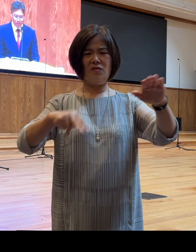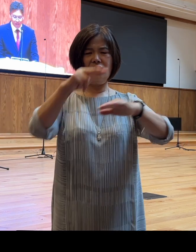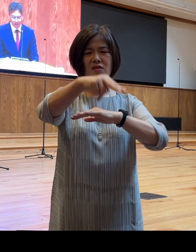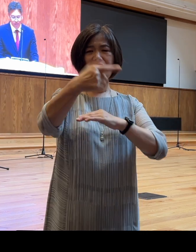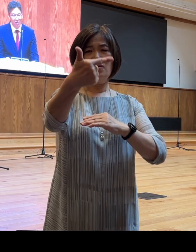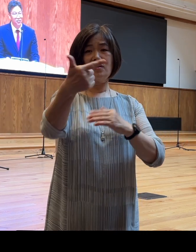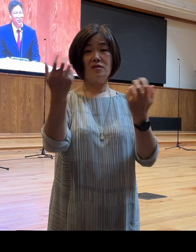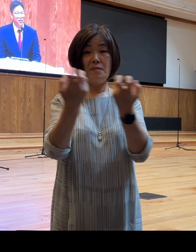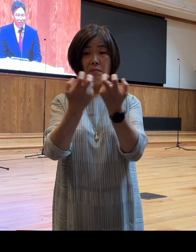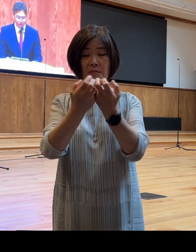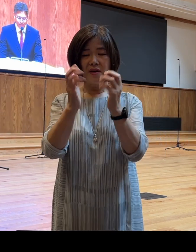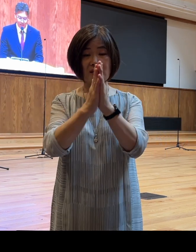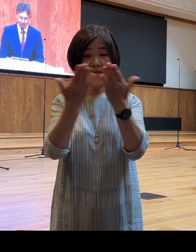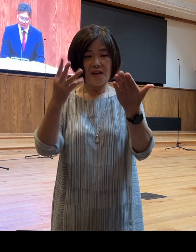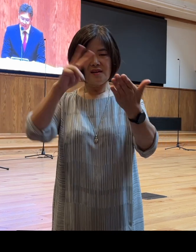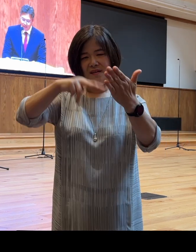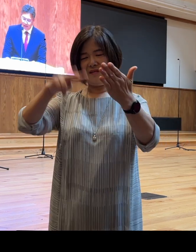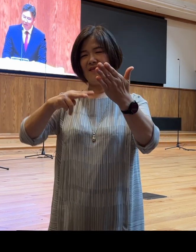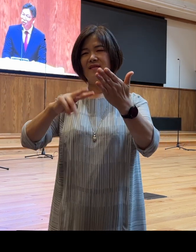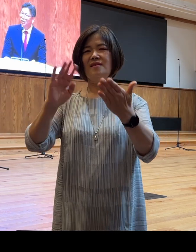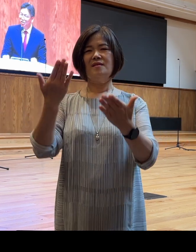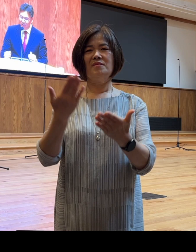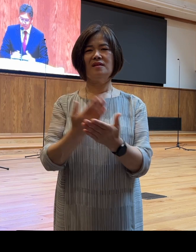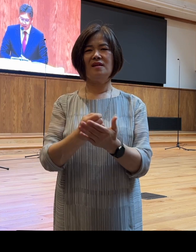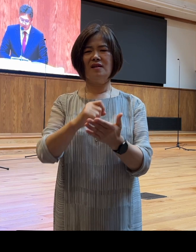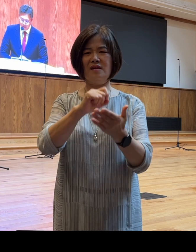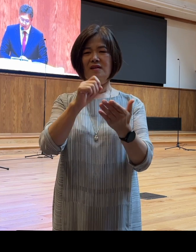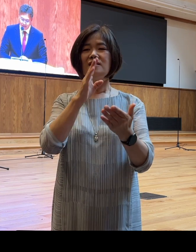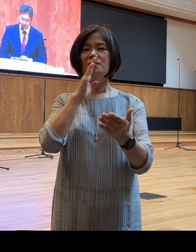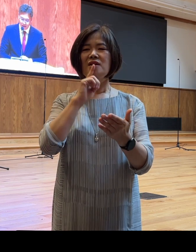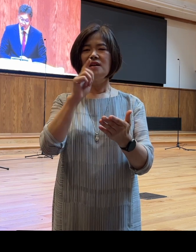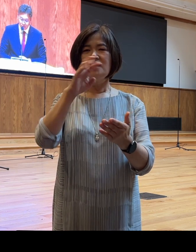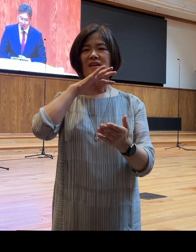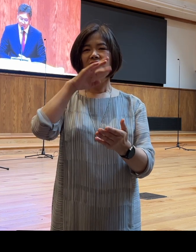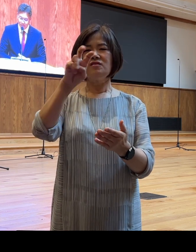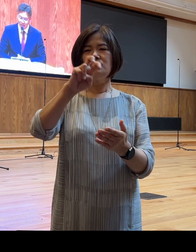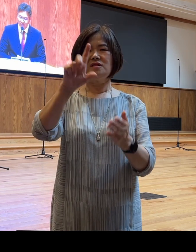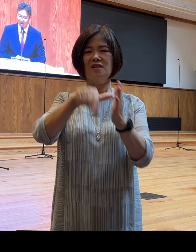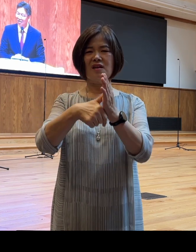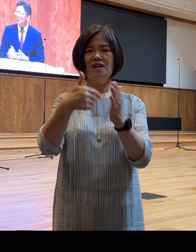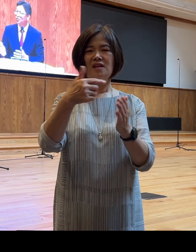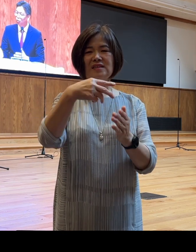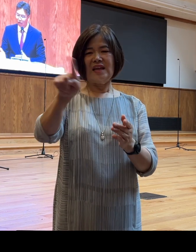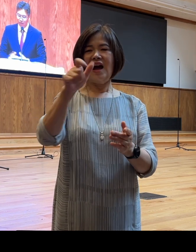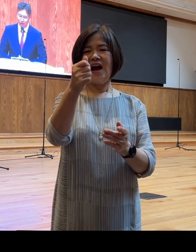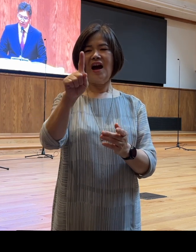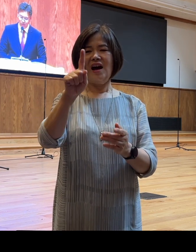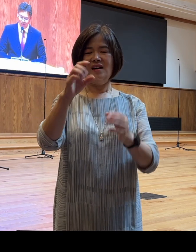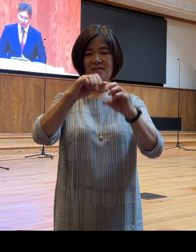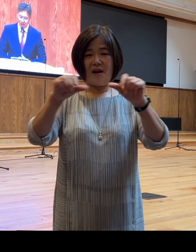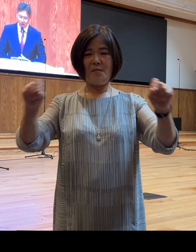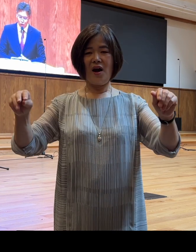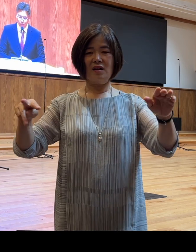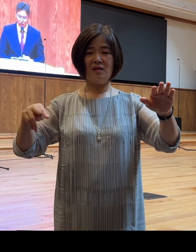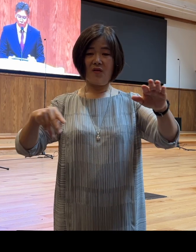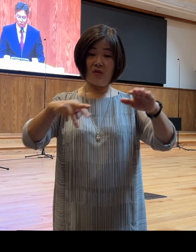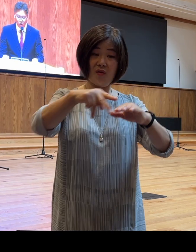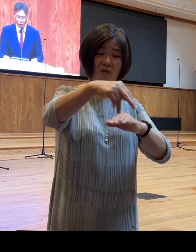책을 읽었습니다 저자는 20대 때의 세계 최대 사막인 사하라를 종단하면서 그 수많은 위험과 어려움을